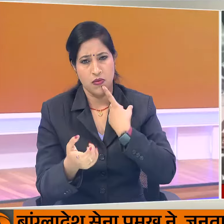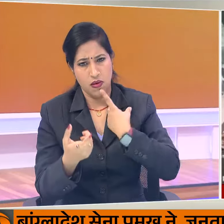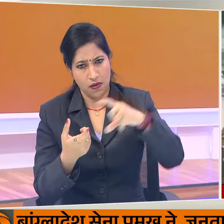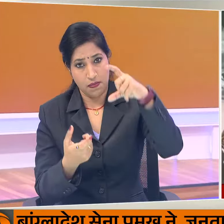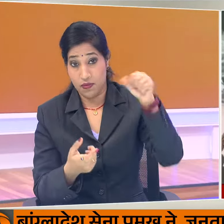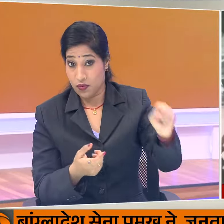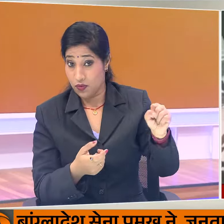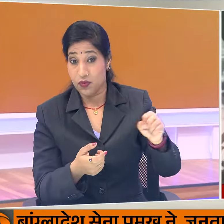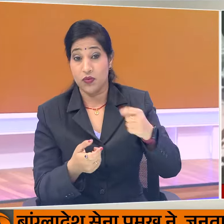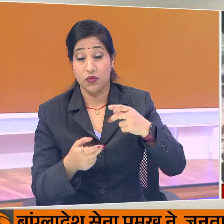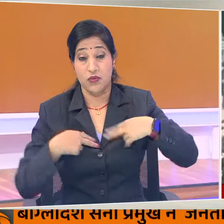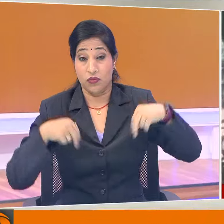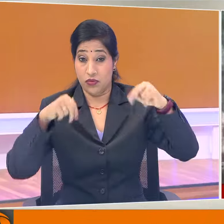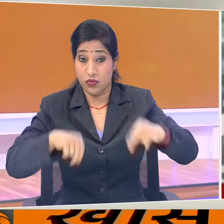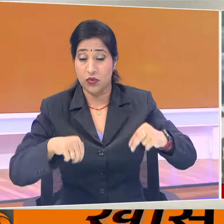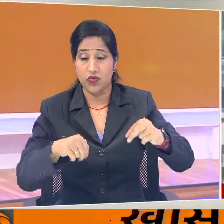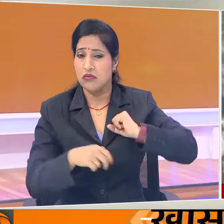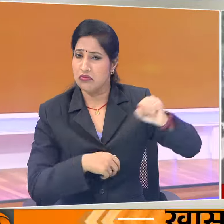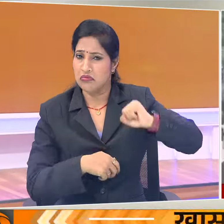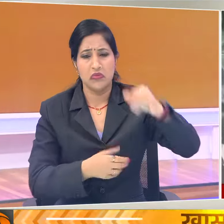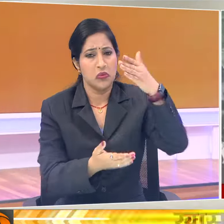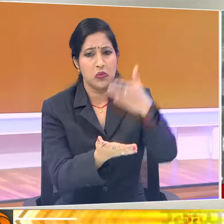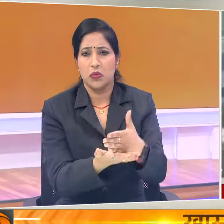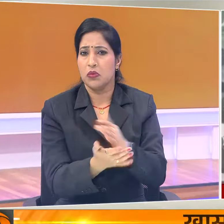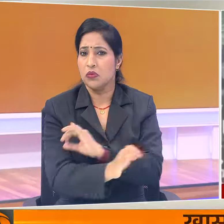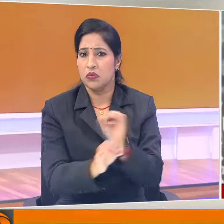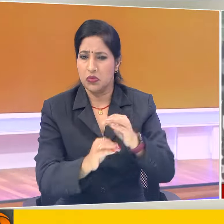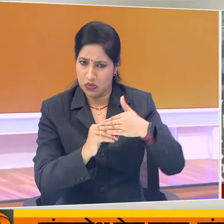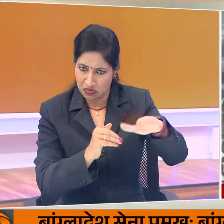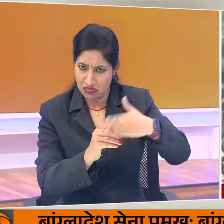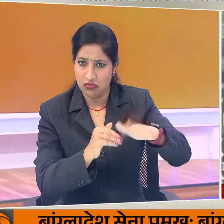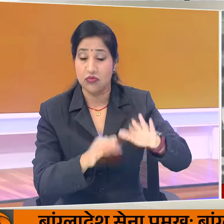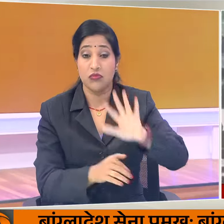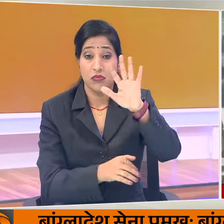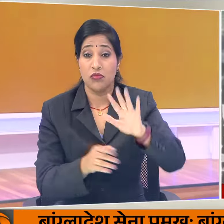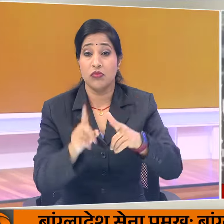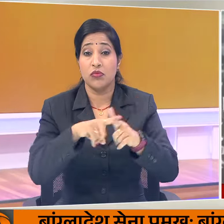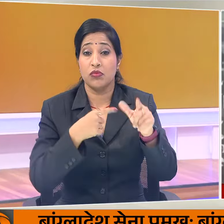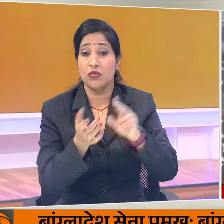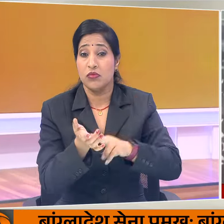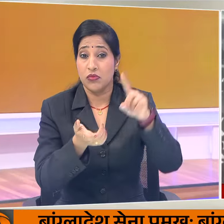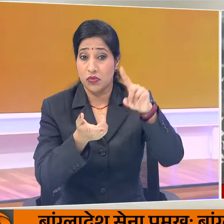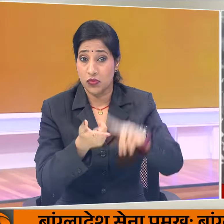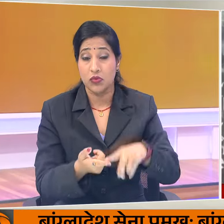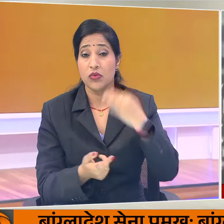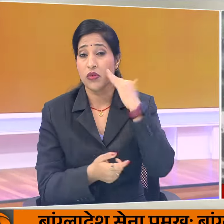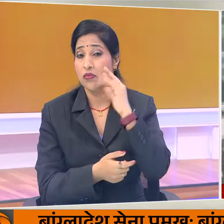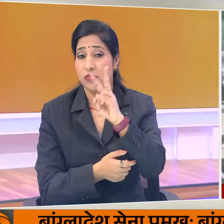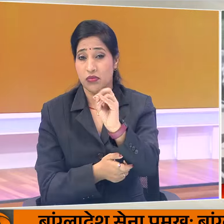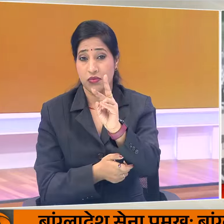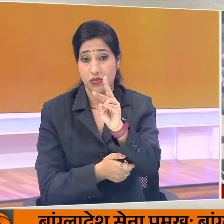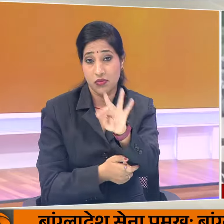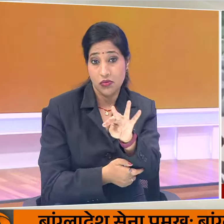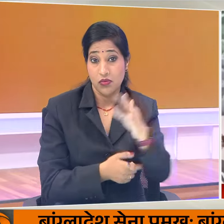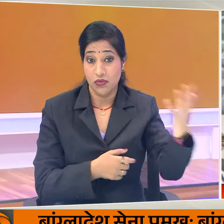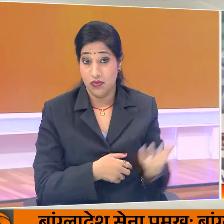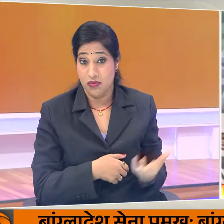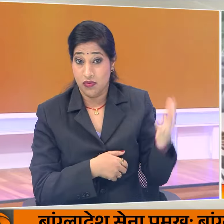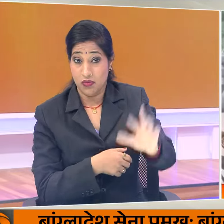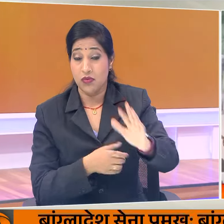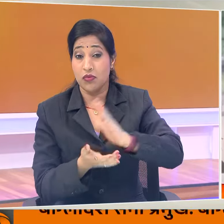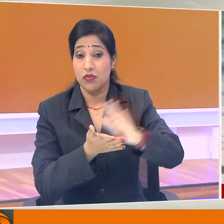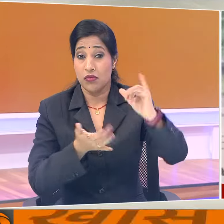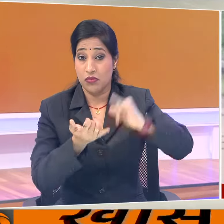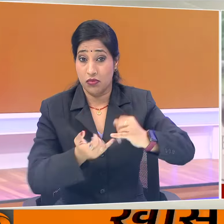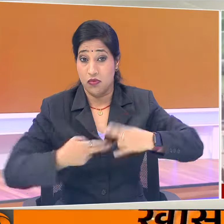बापजूद प्रदर्शनों का सलसला नहीं थबा। दरसल 5 जून 2024 को बंगलादेश के हाई कौट